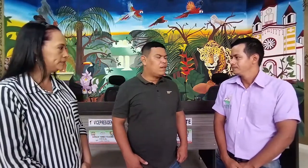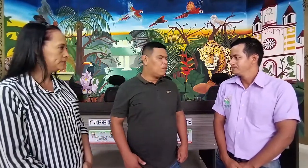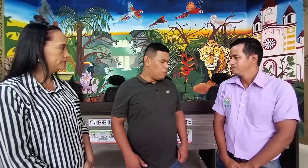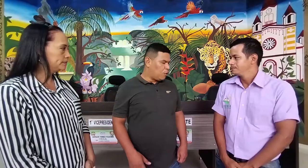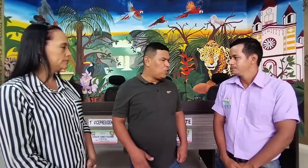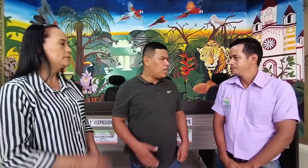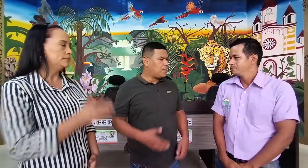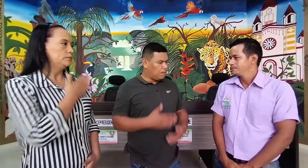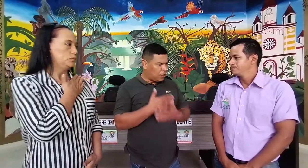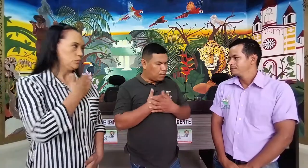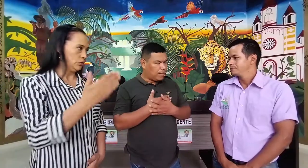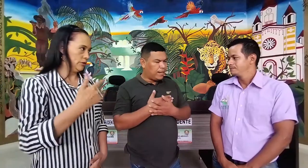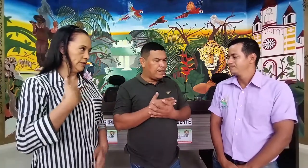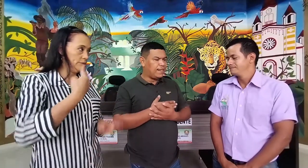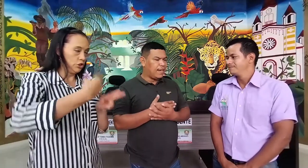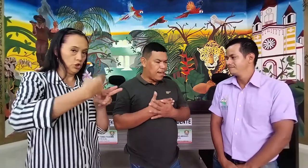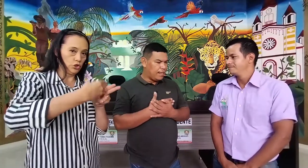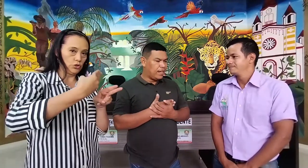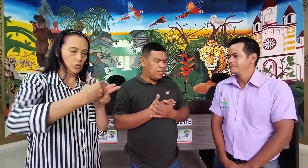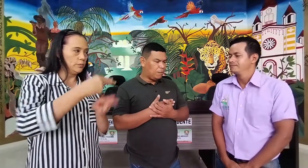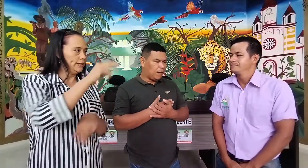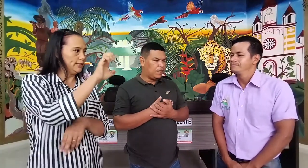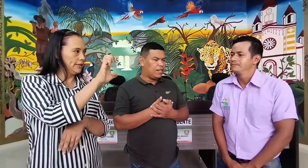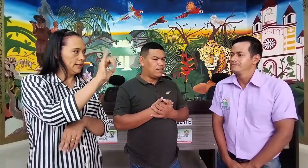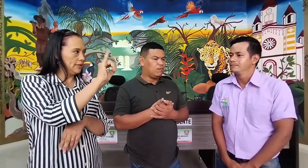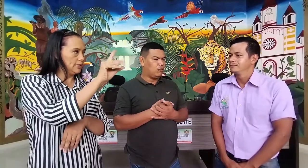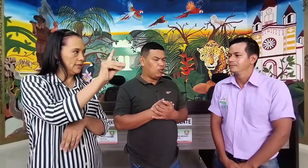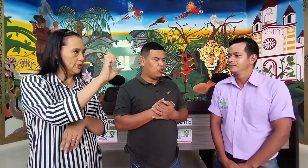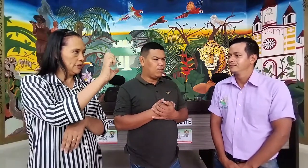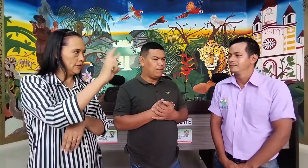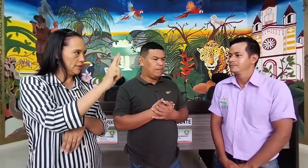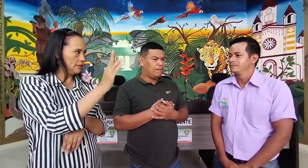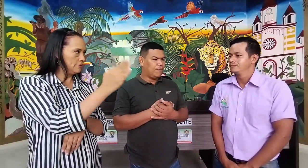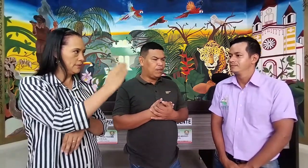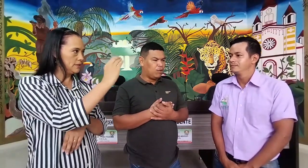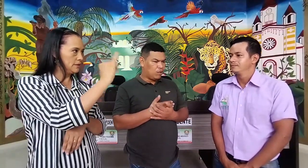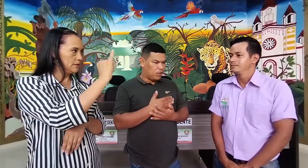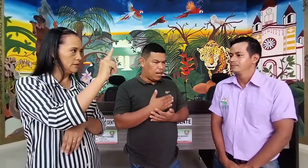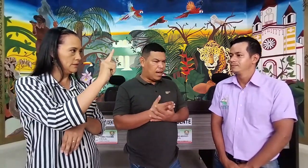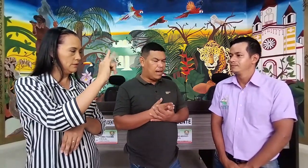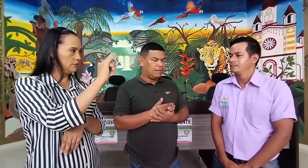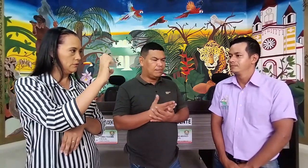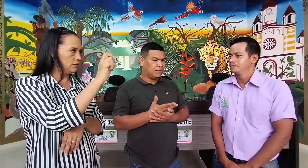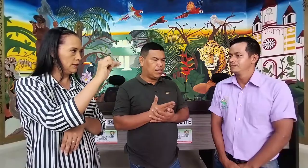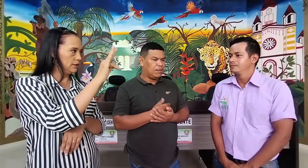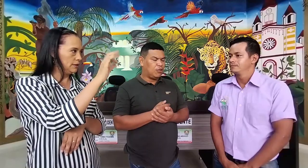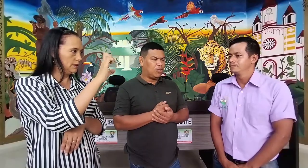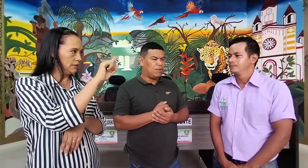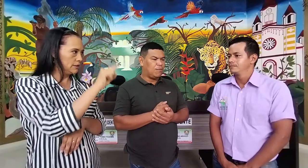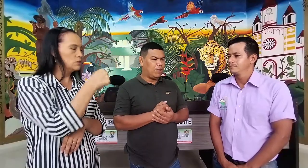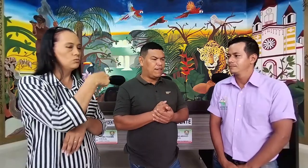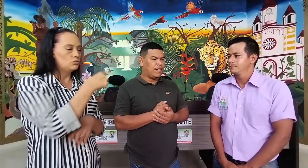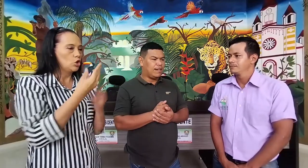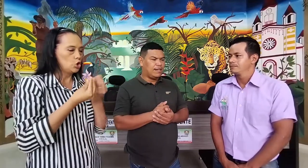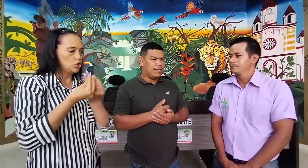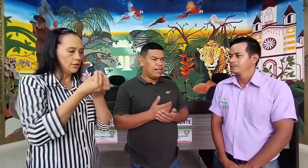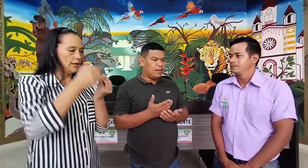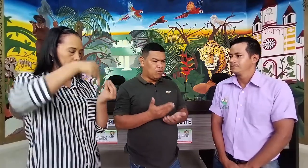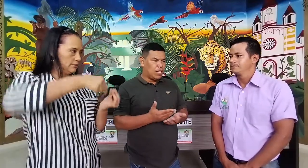Muy buenos días, mi nombre es Eilert Cicuentes Muñoz, concejal del municipio de Florencia y muchas